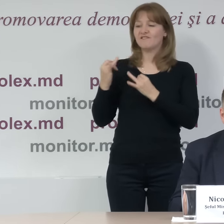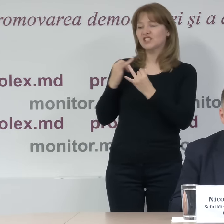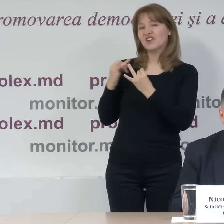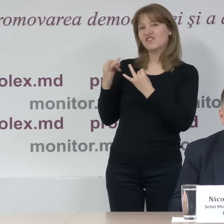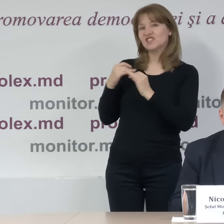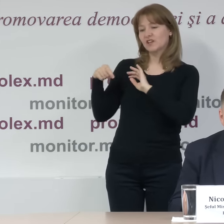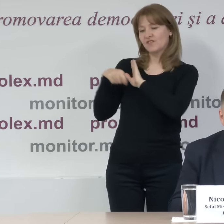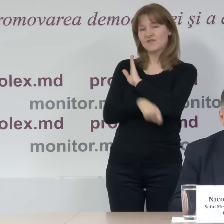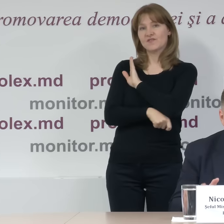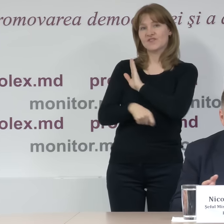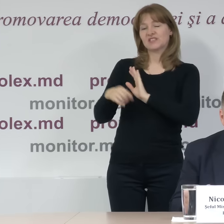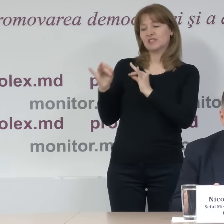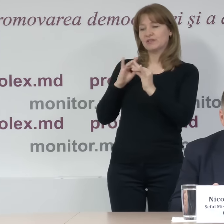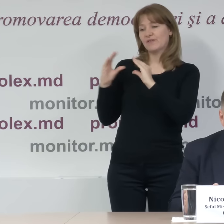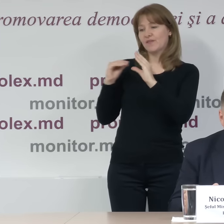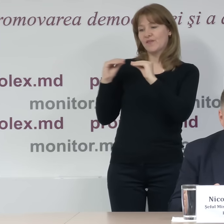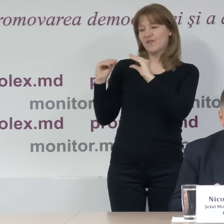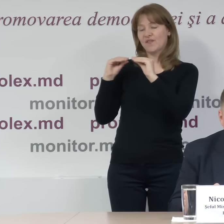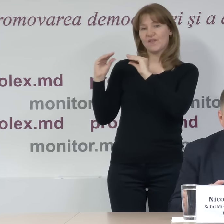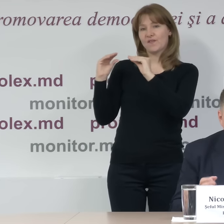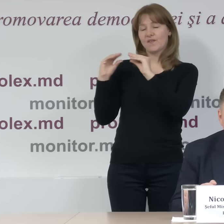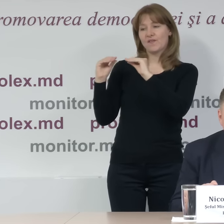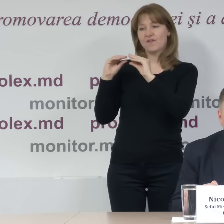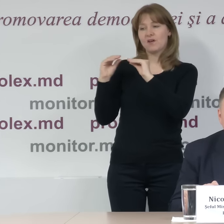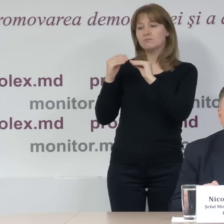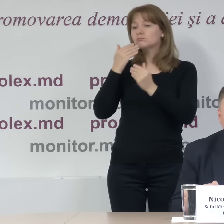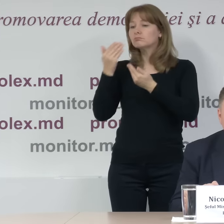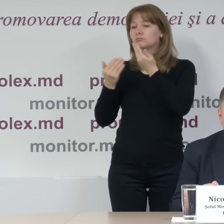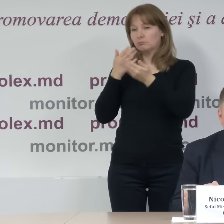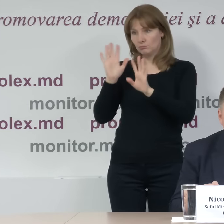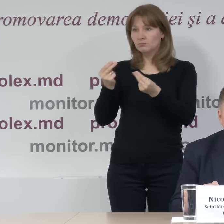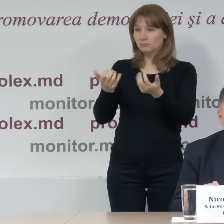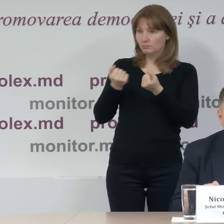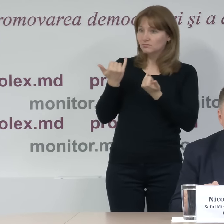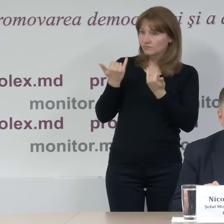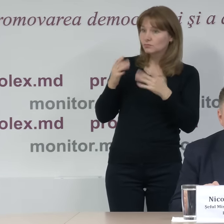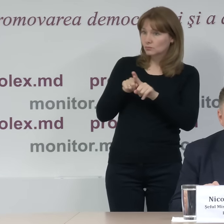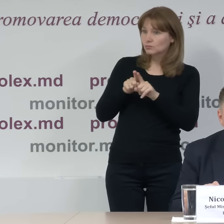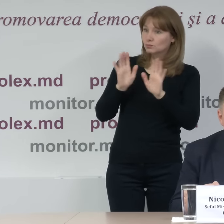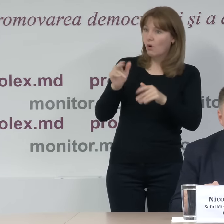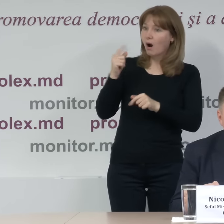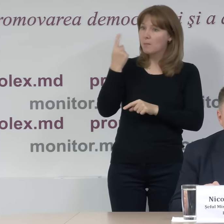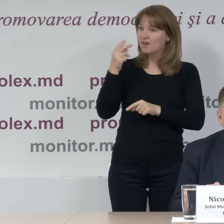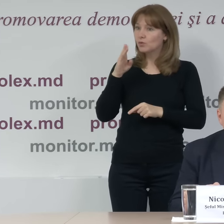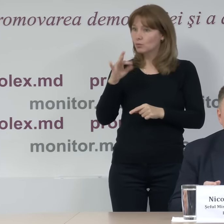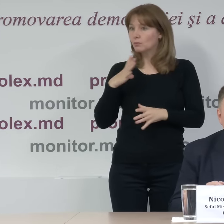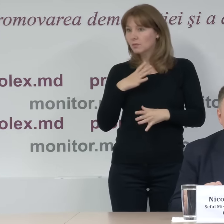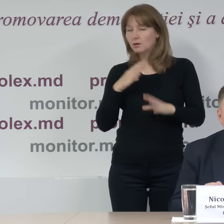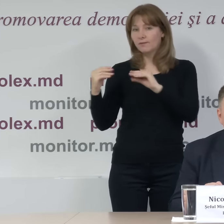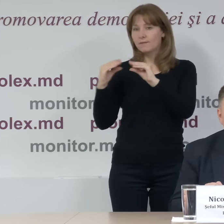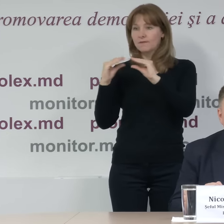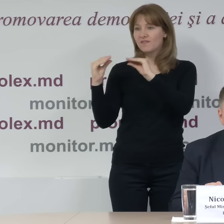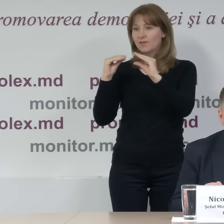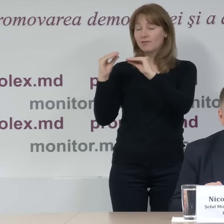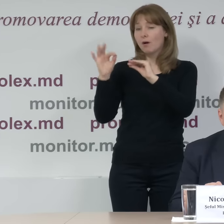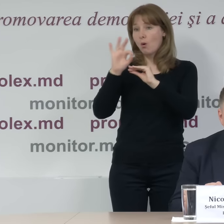recompensie financiare și anume se întrebau dacă o primească și astăzi bani ca și în primul tur de scurtin. Ar fi